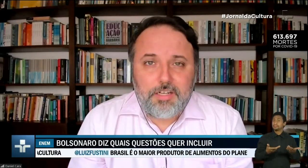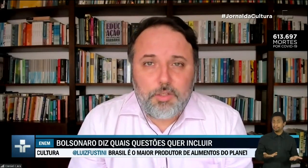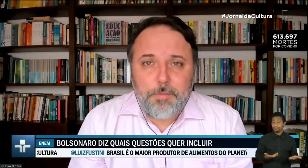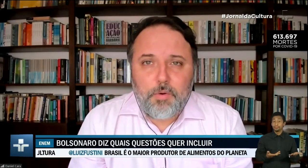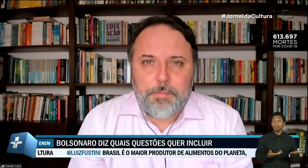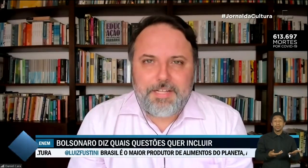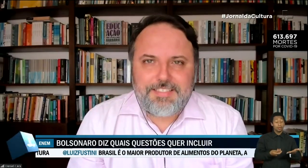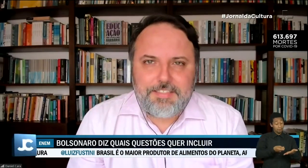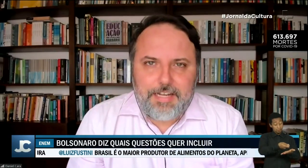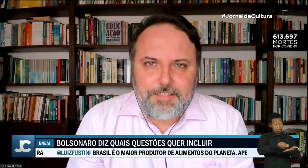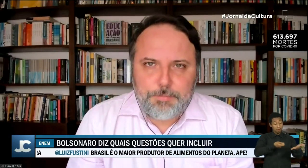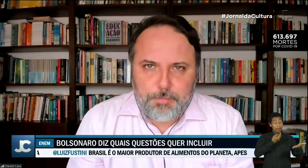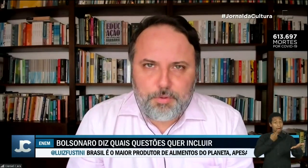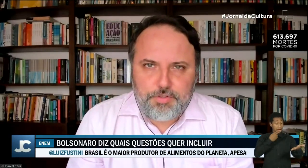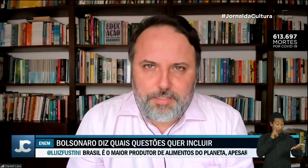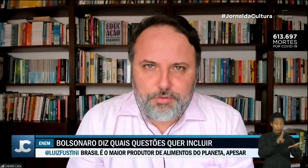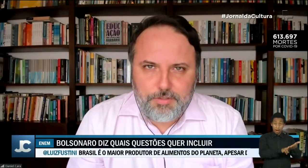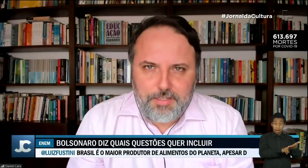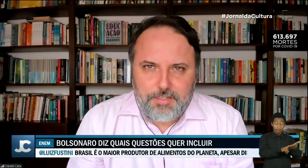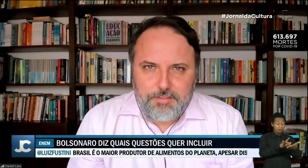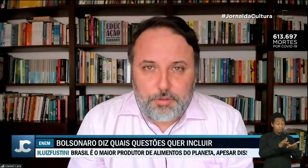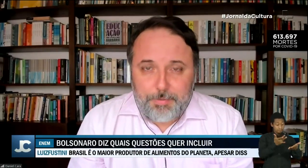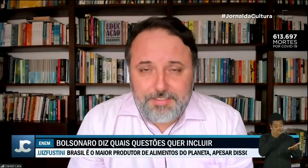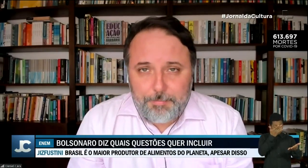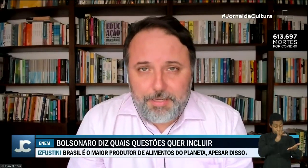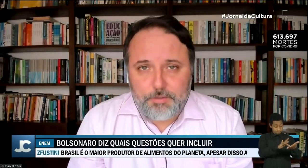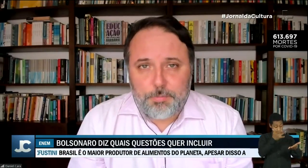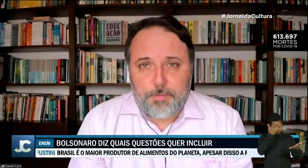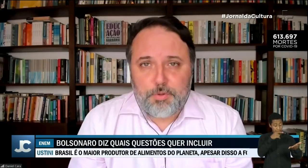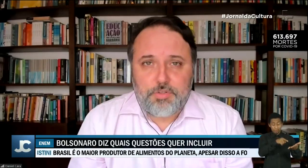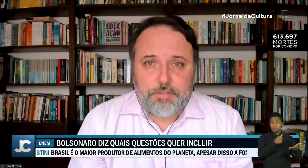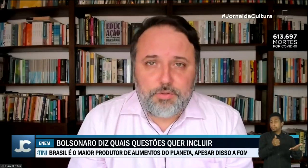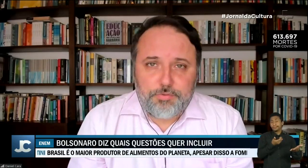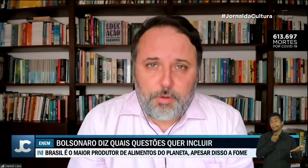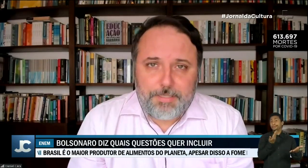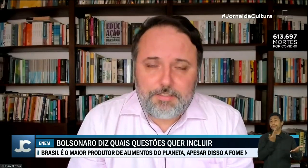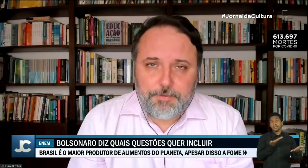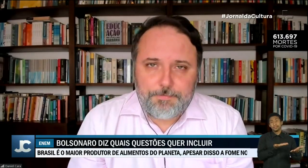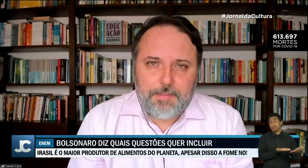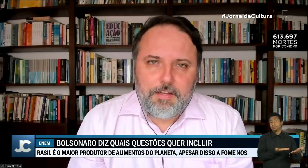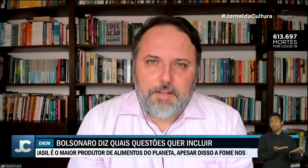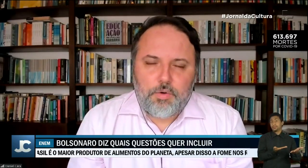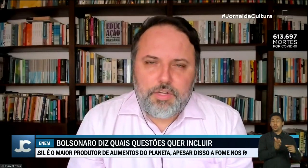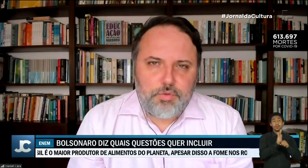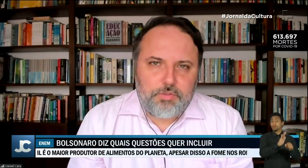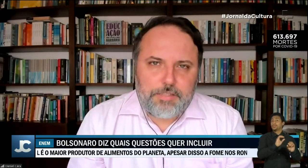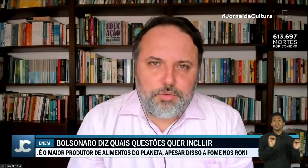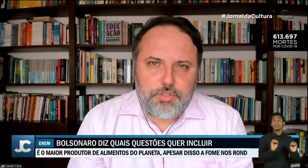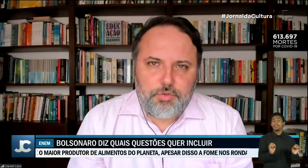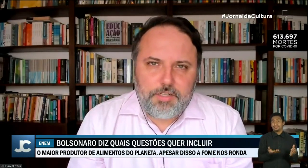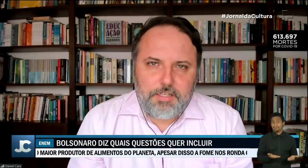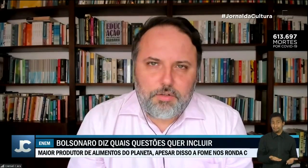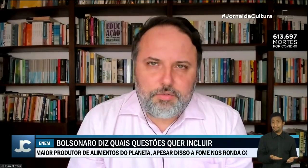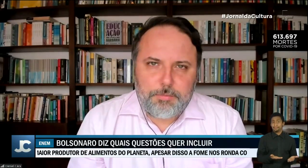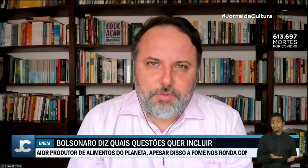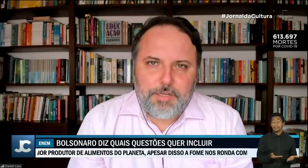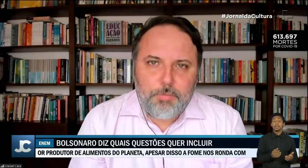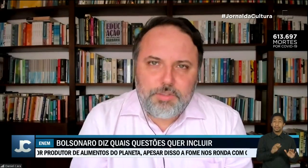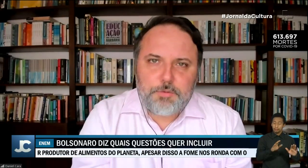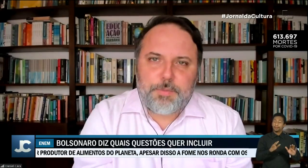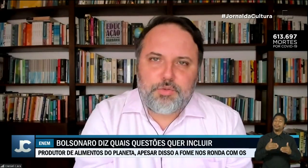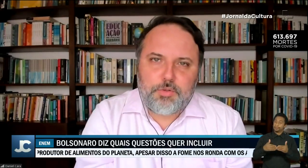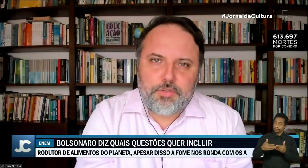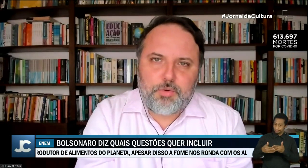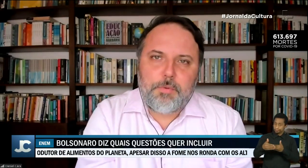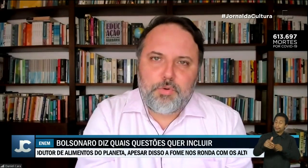adiciona nenhuma complexidade para o processo de pensamento, para o processo de formação. O resultado disso é que nós vamos